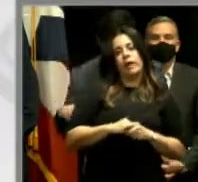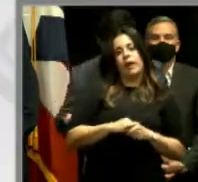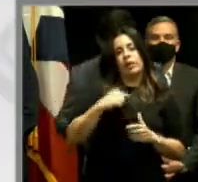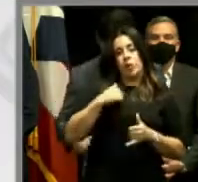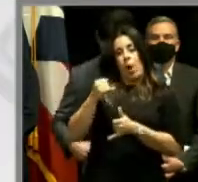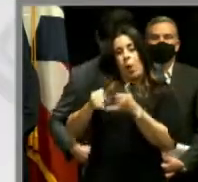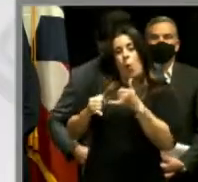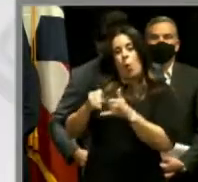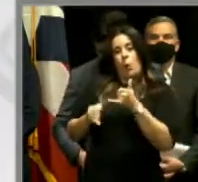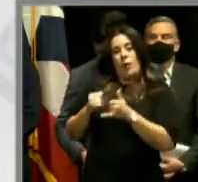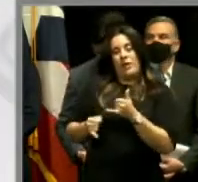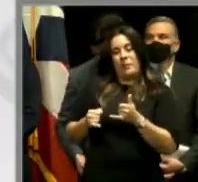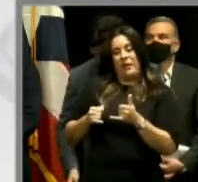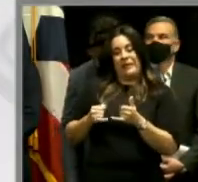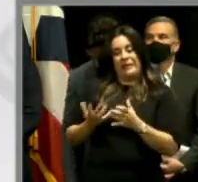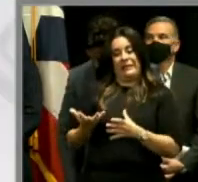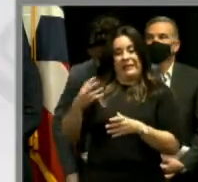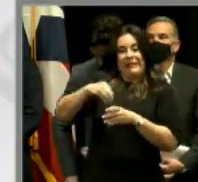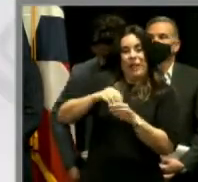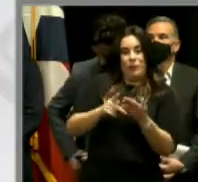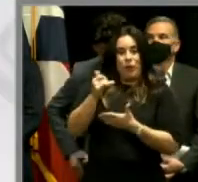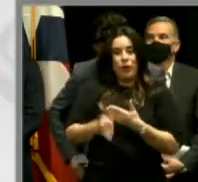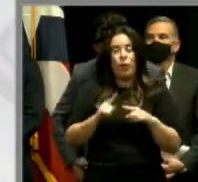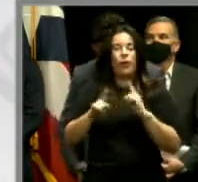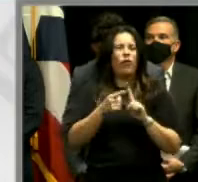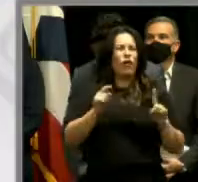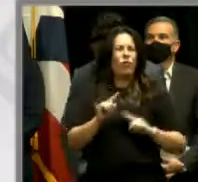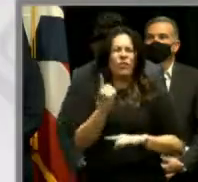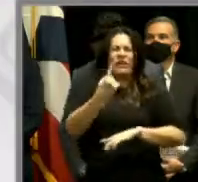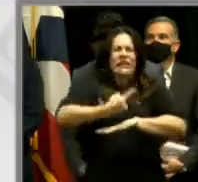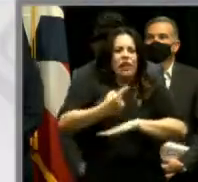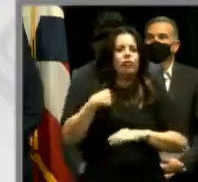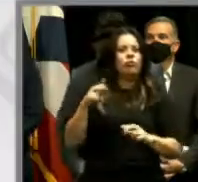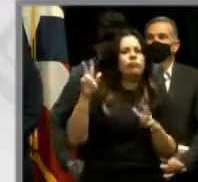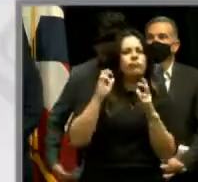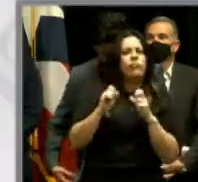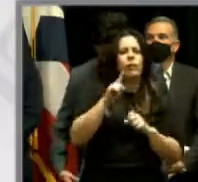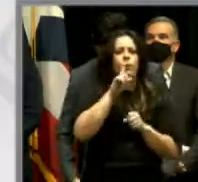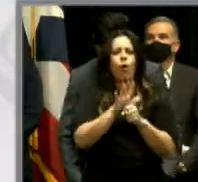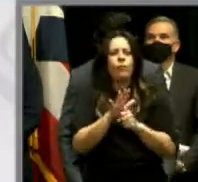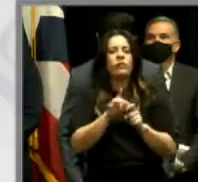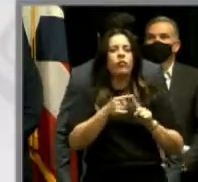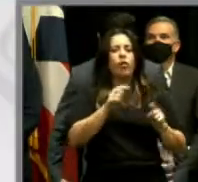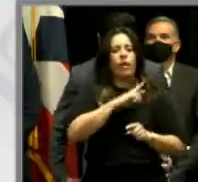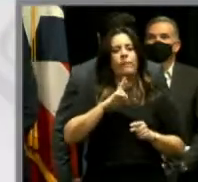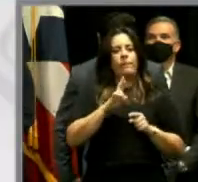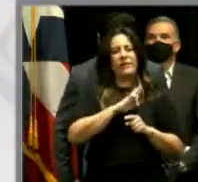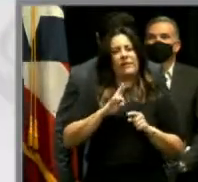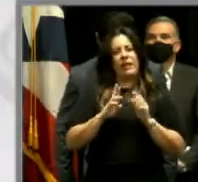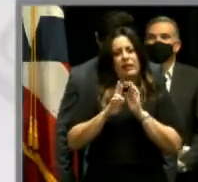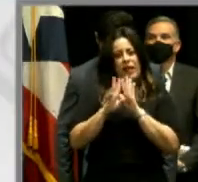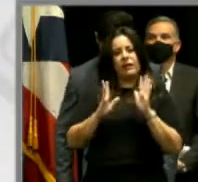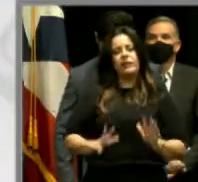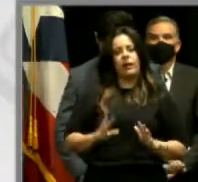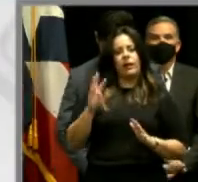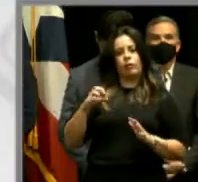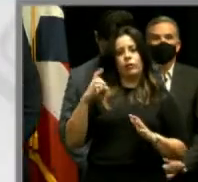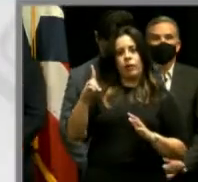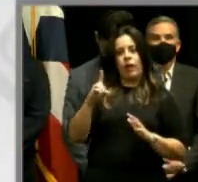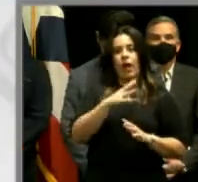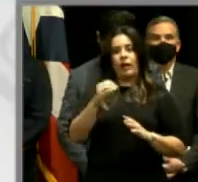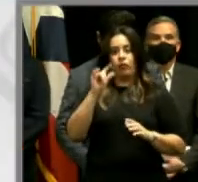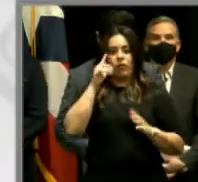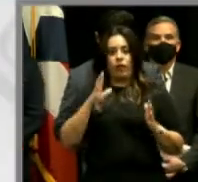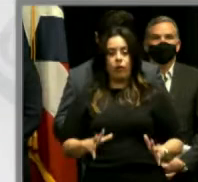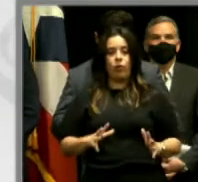las últimas que llegó en este proyecto, pero desde el día uno escuché el compromiso tanto de la comisionada residente como de nuestro gobernador Pedro Pierre